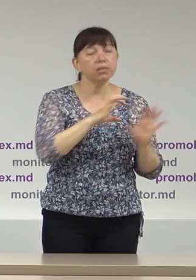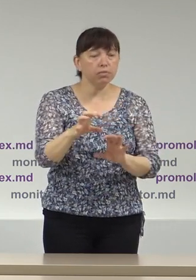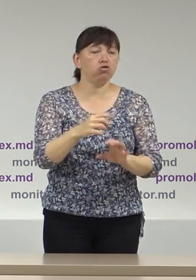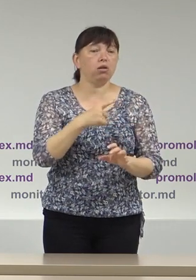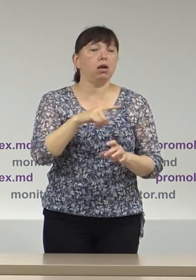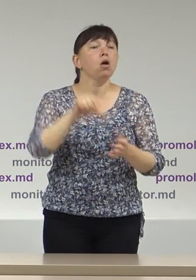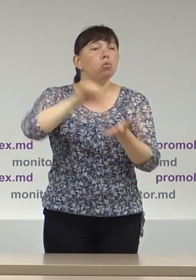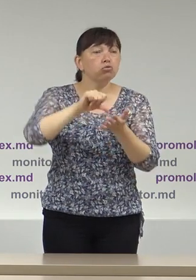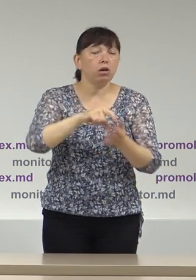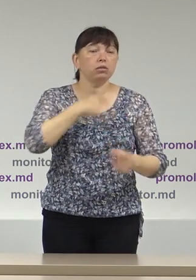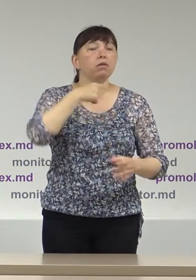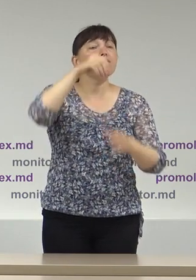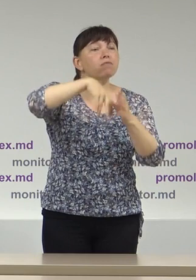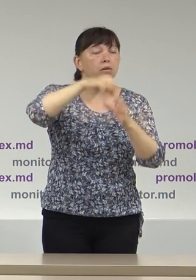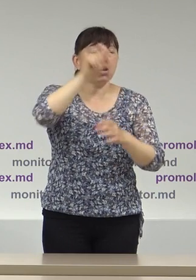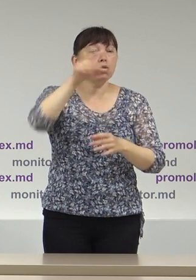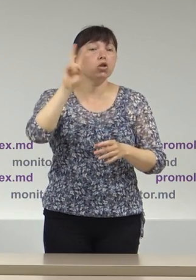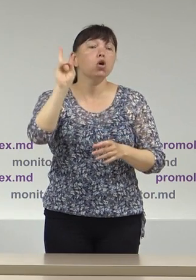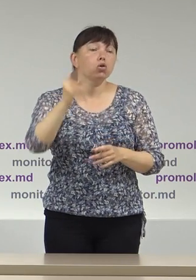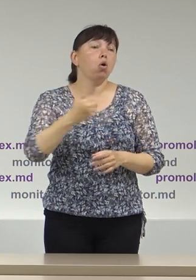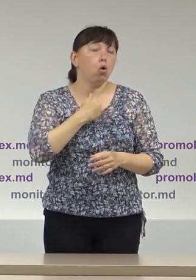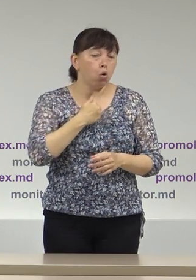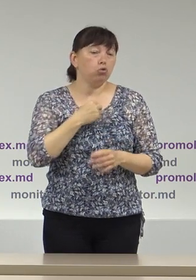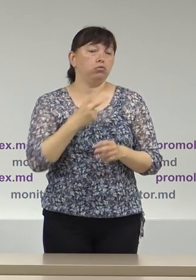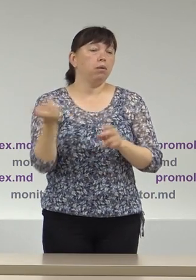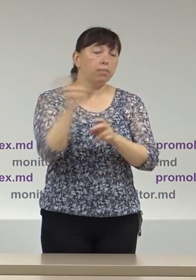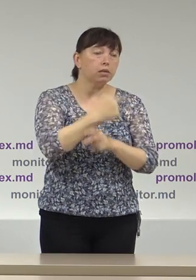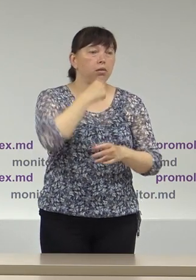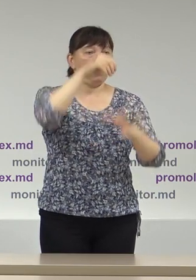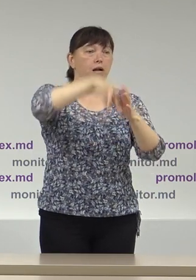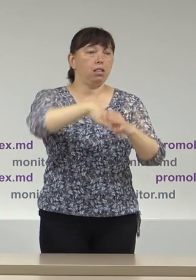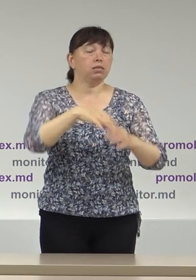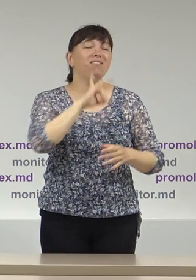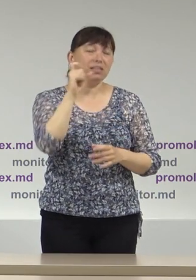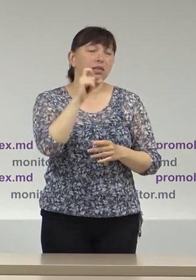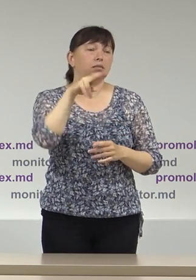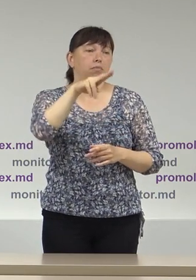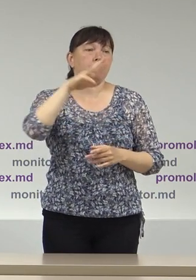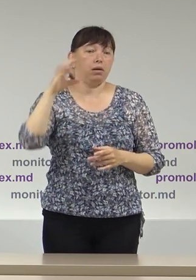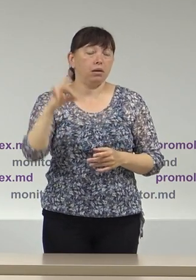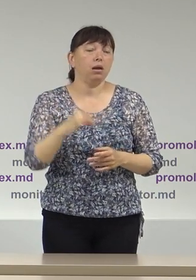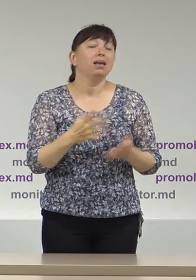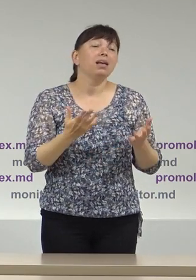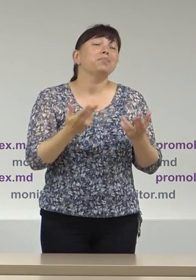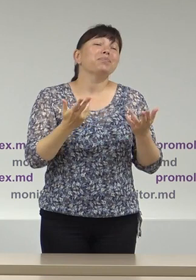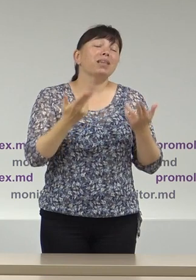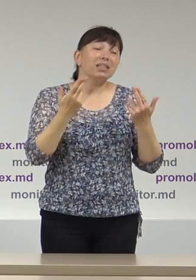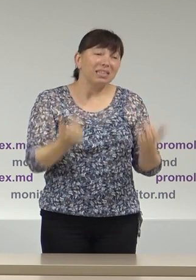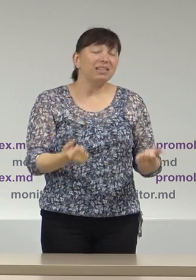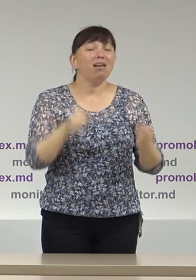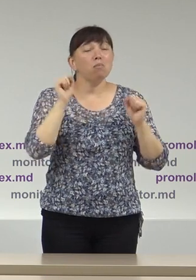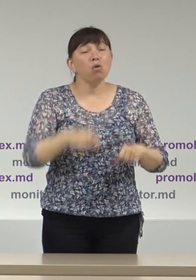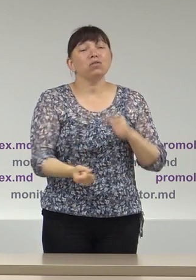cetățenilor care vin să voteze conștient. Desigur, nu se pune problema dacă vor exista iarăși